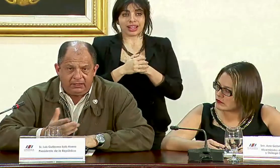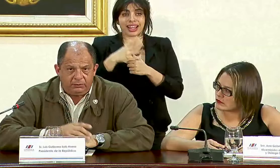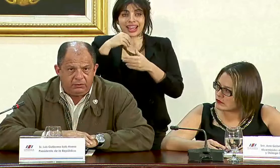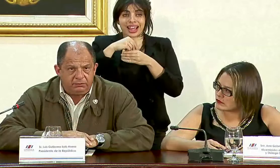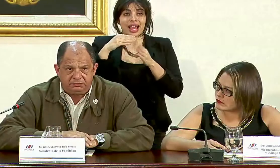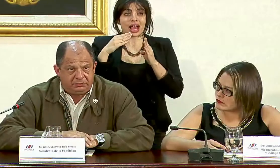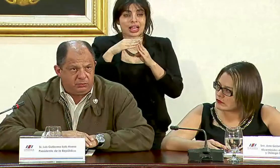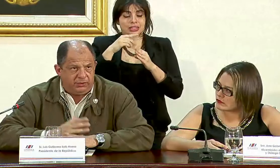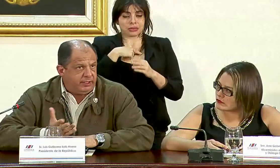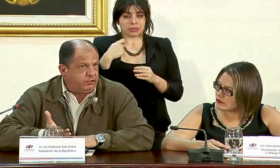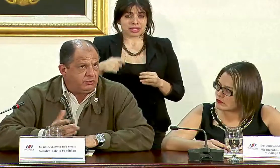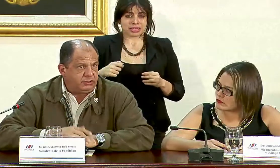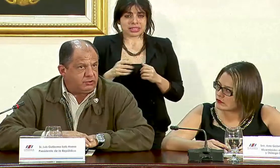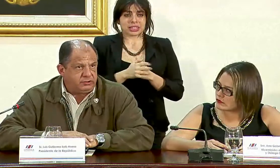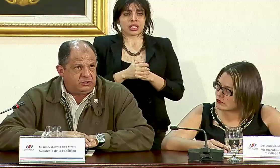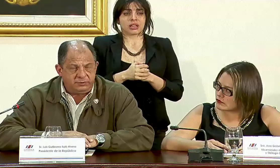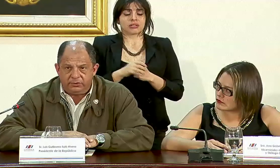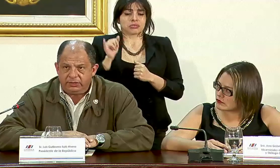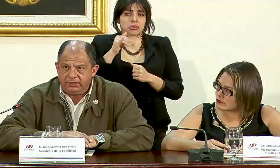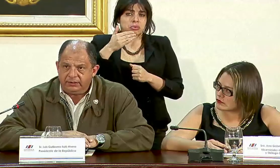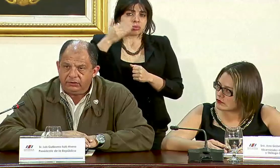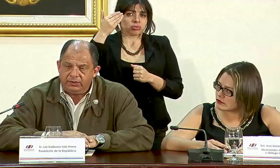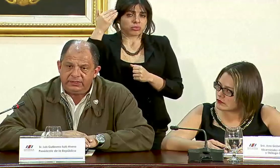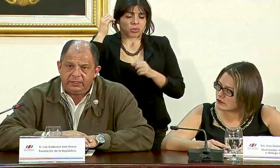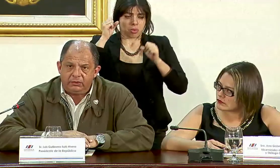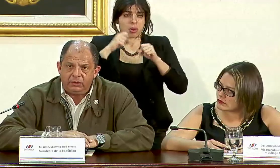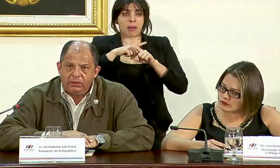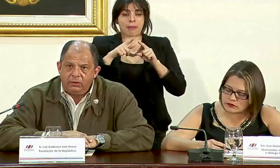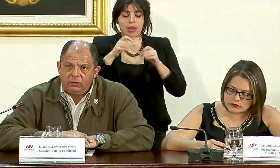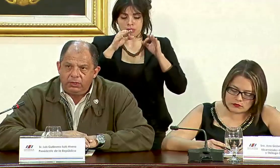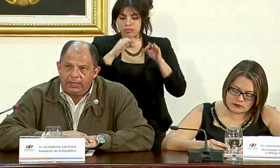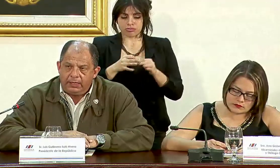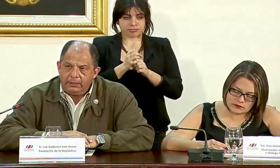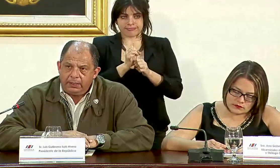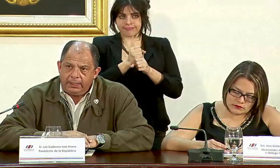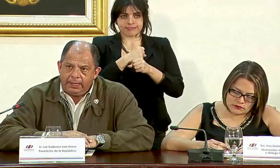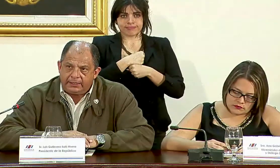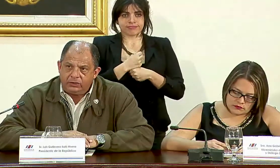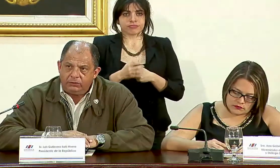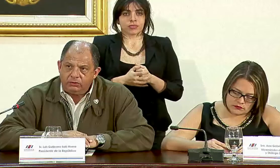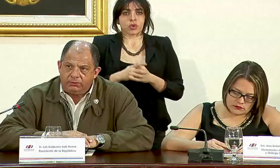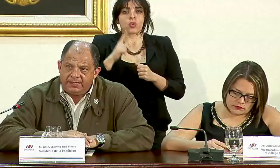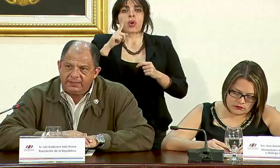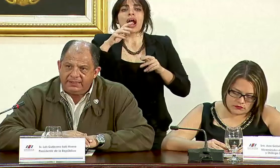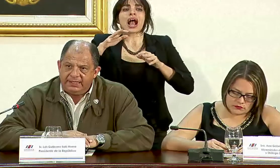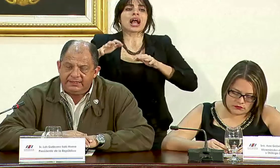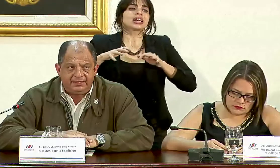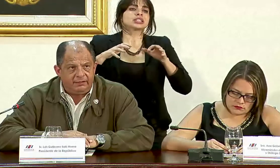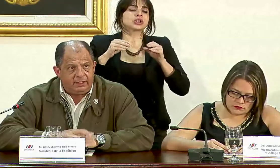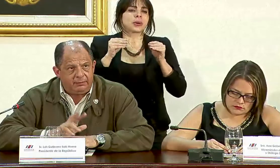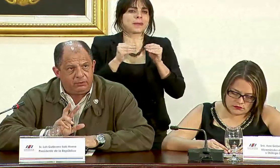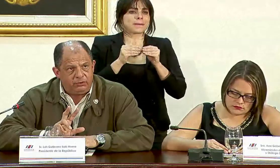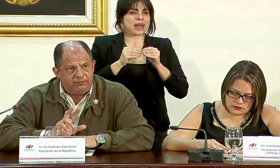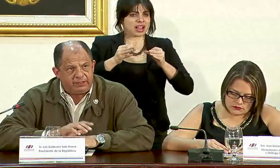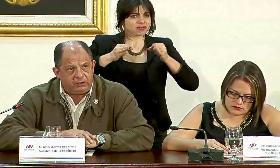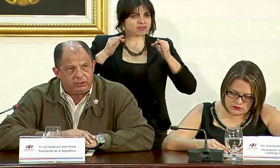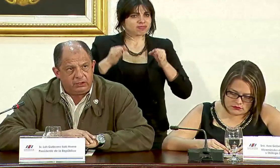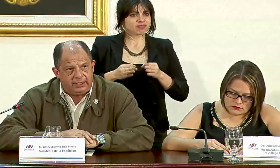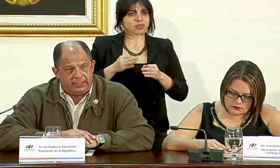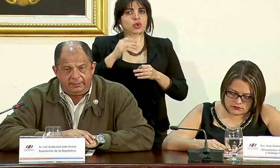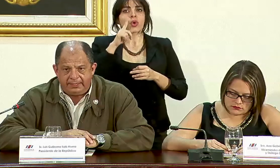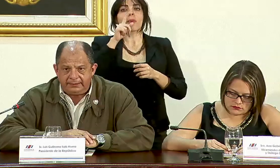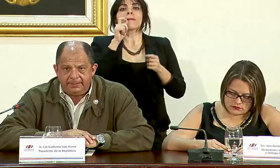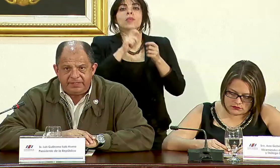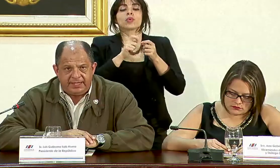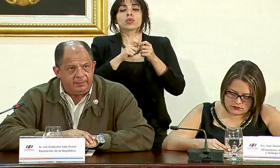Presidencial como se pudo haber hecho en otras ocasiones pero se decidió no hacerlo una acción mucho más decisiva por un factor